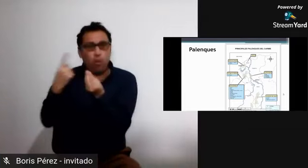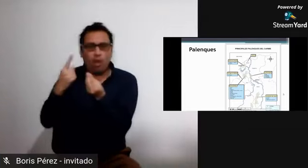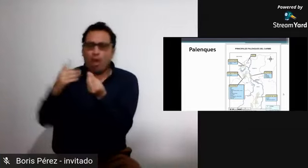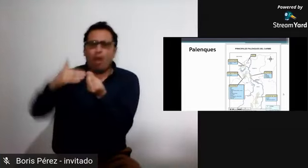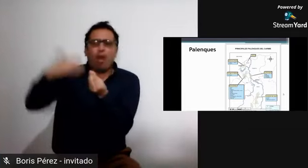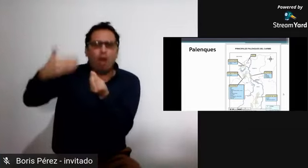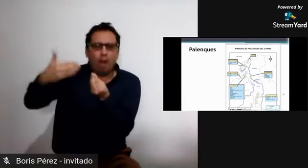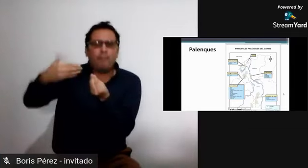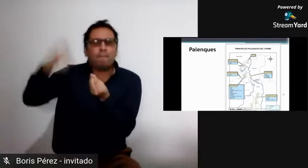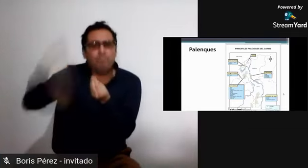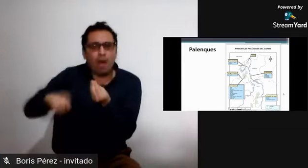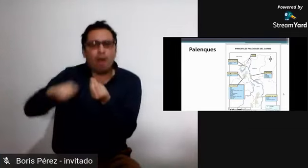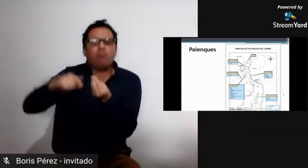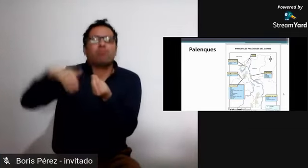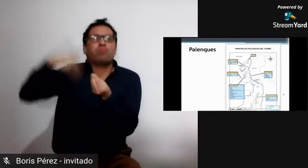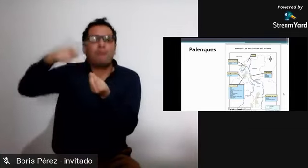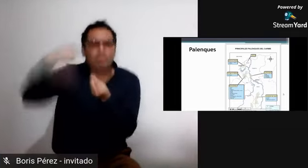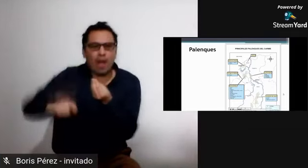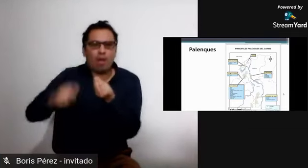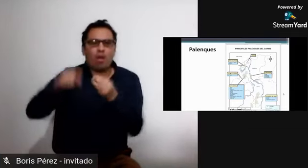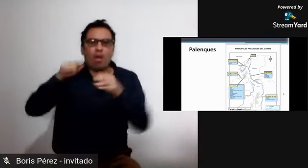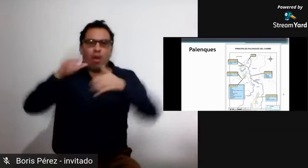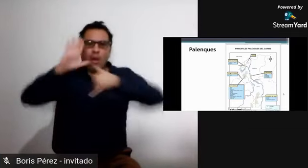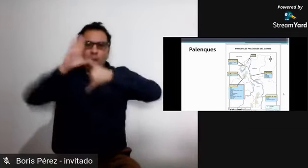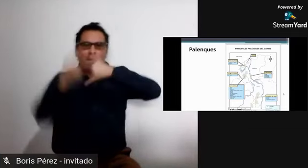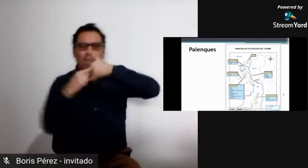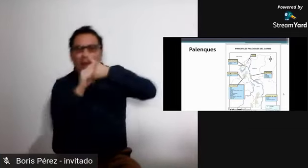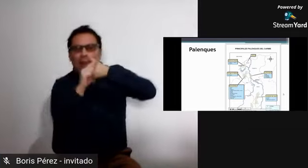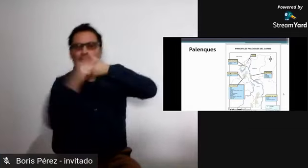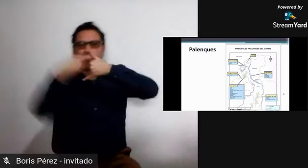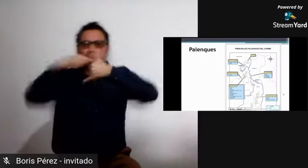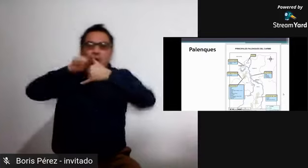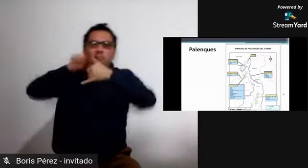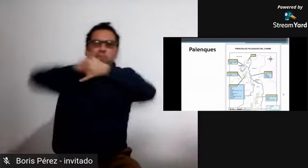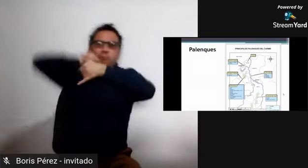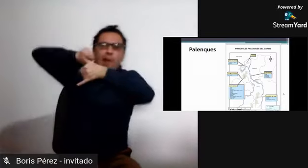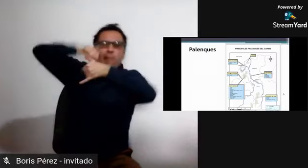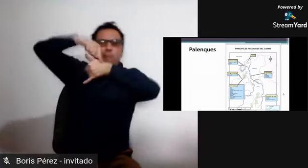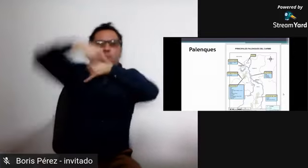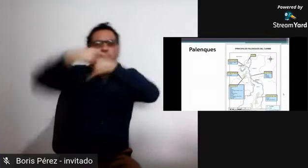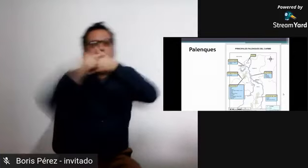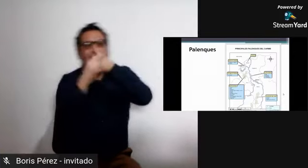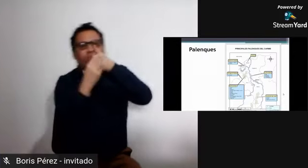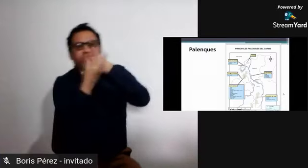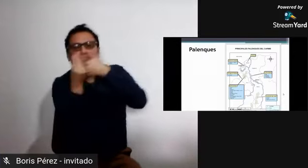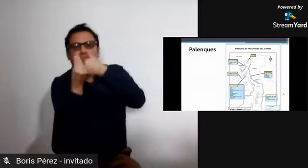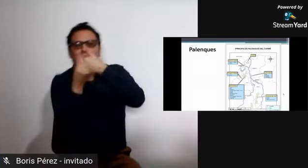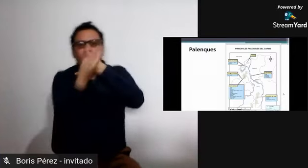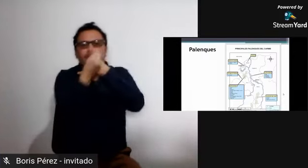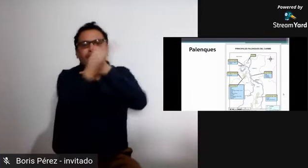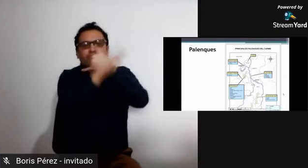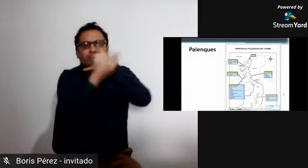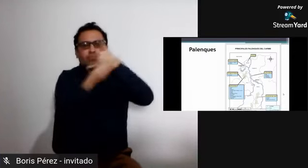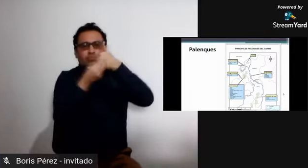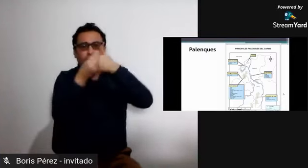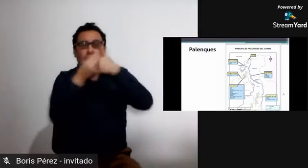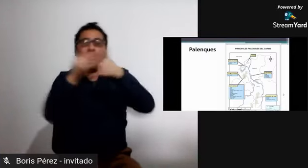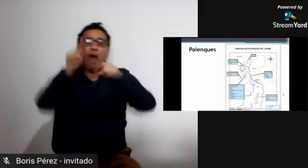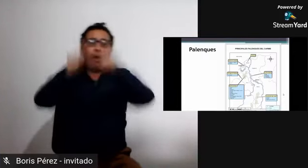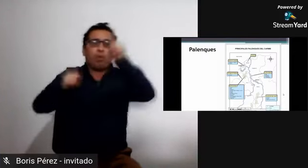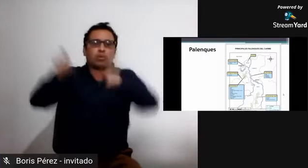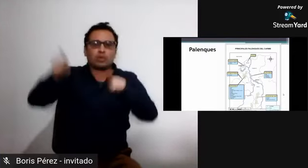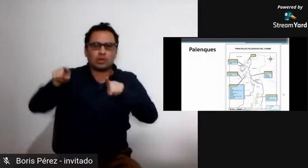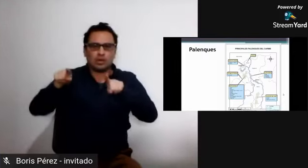palenques que se conocen y, pues, no fue el primero, si bien fue uno de los iniciales. Luego empezaron también